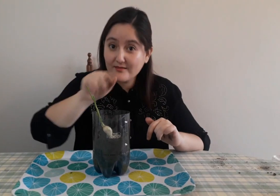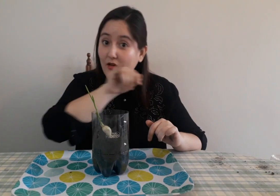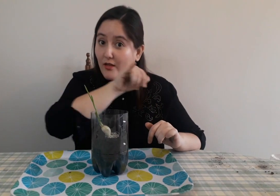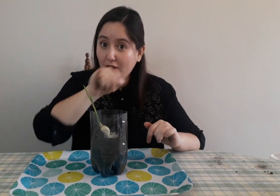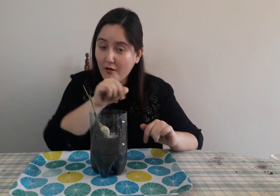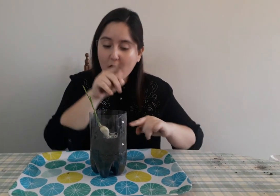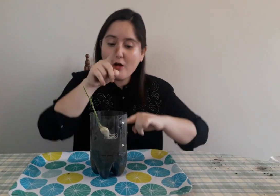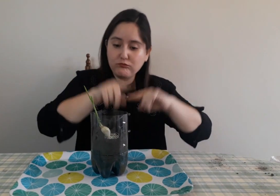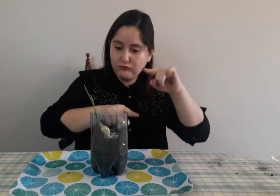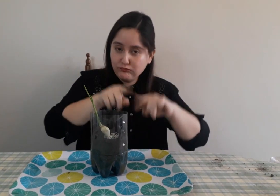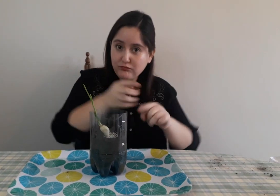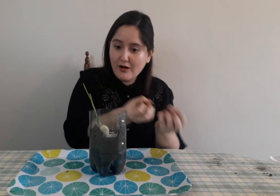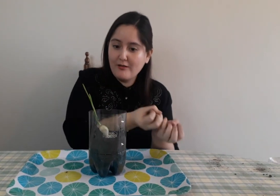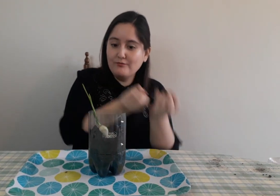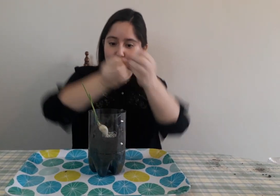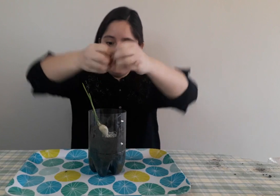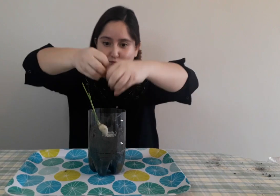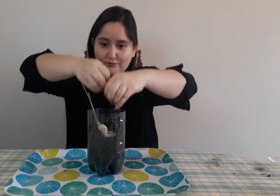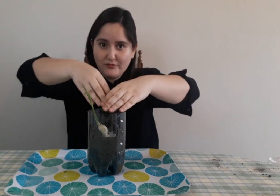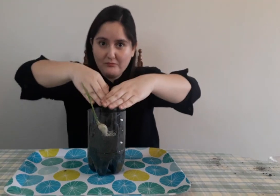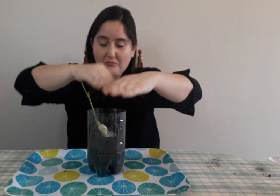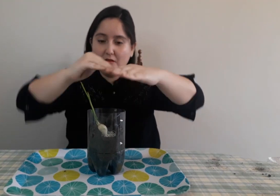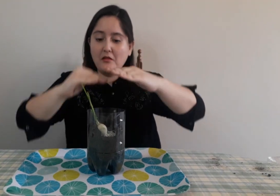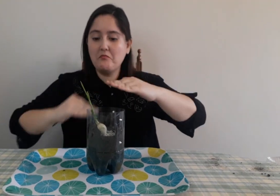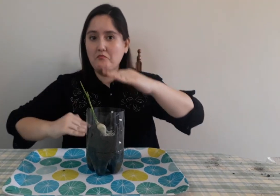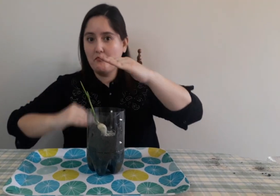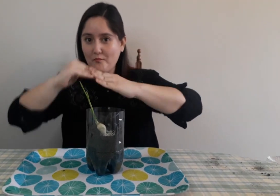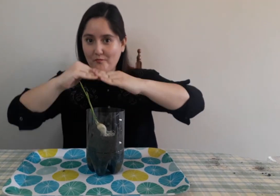Después le vamos a echar más tierra hasta que esté lleno.